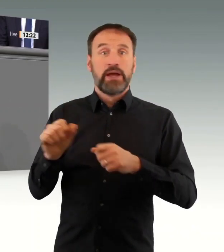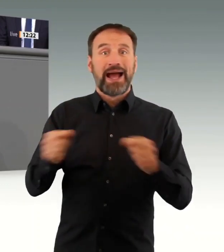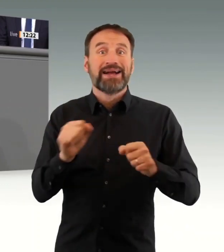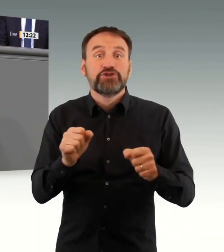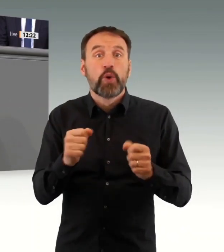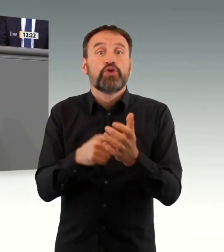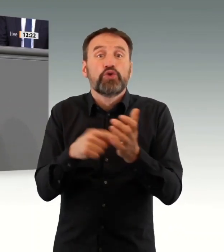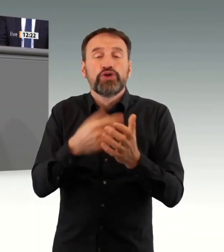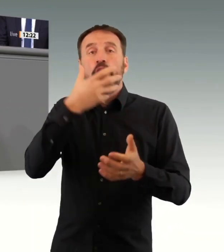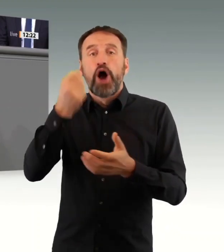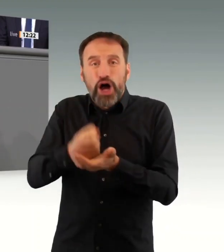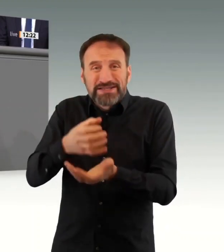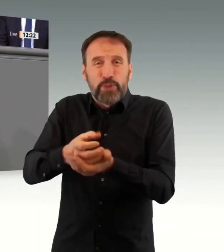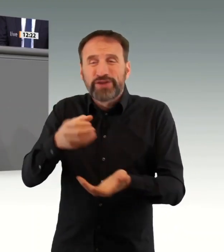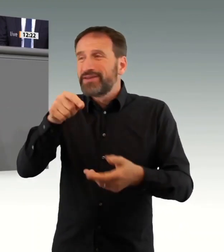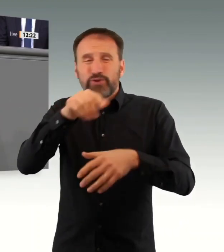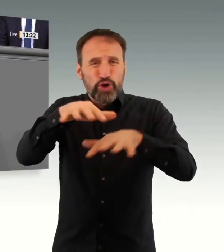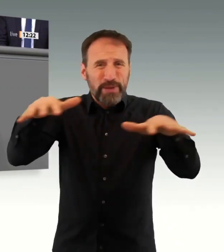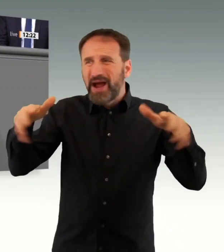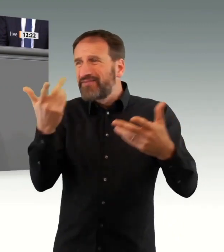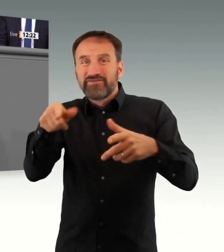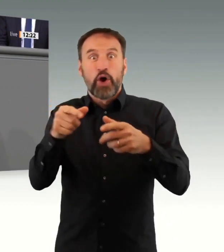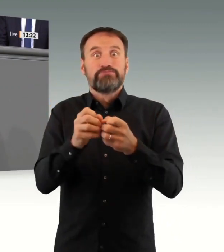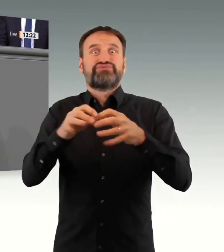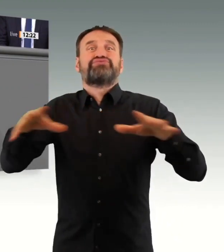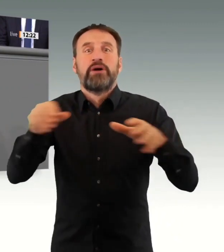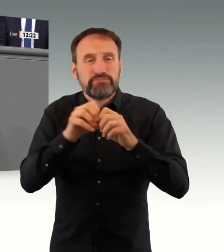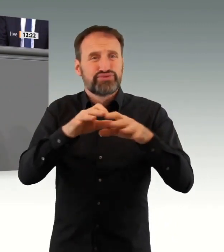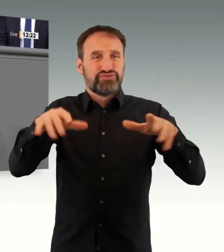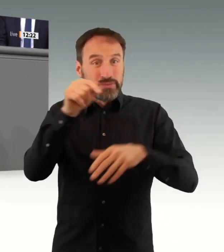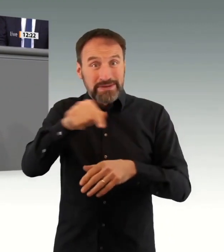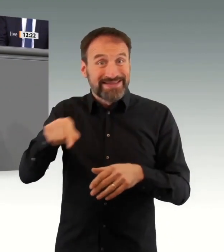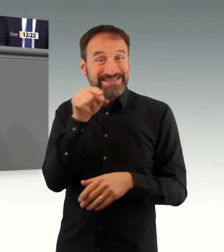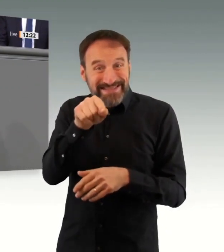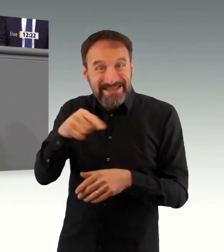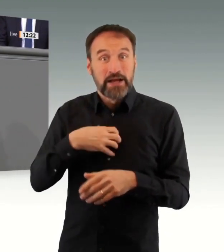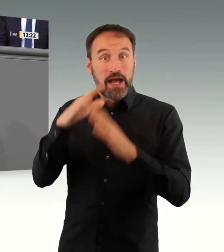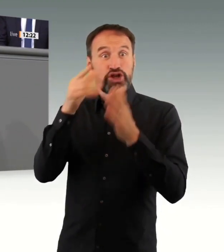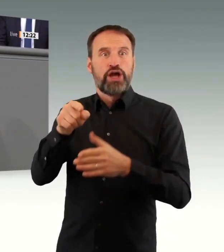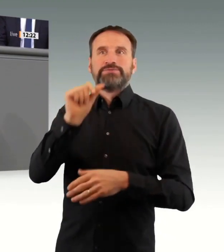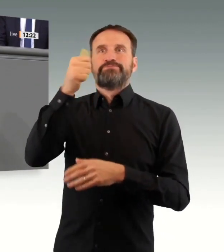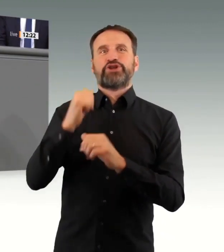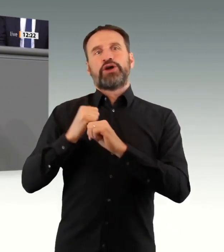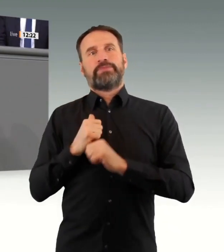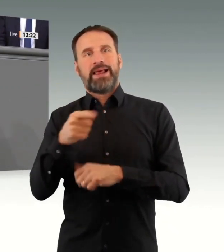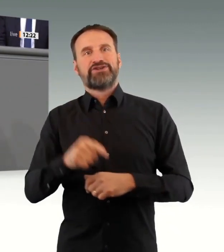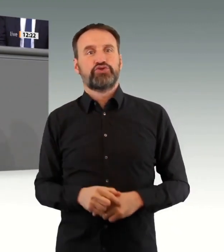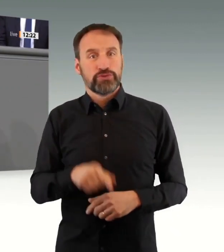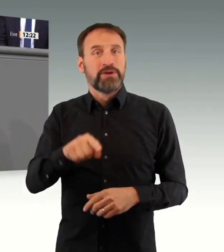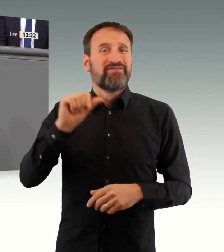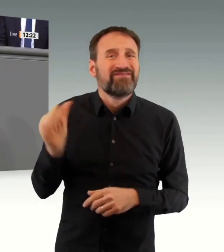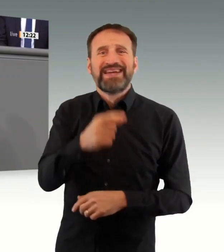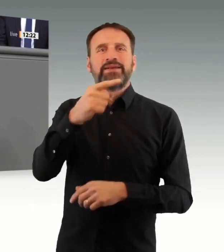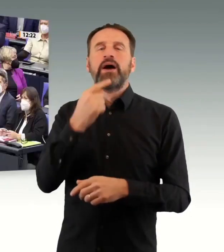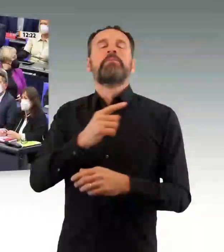Enttäuschung, dass es in diesem Gesetzentwurf nicht enthalten ist. Das zeigt, dieser Gesetzentwurf geht in die richtige